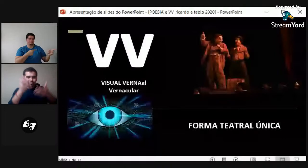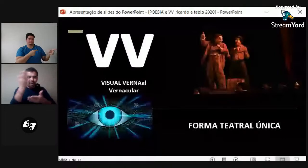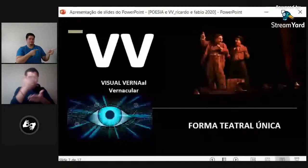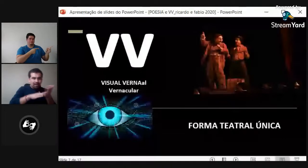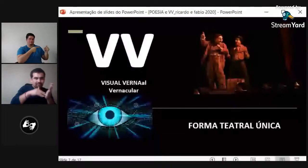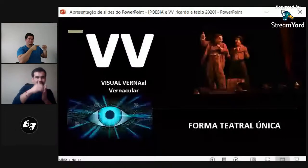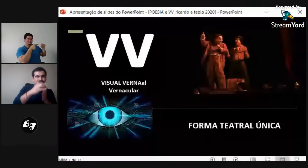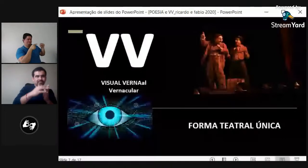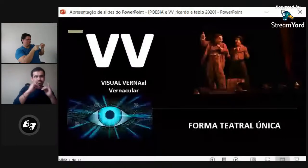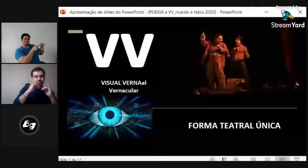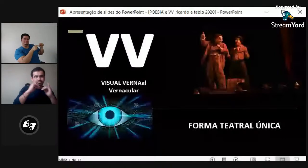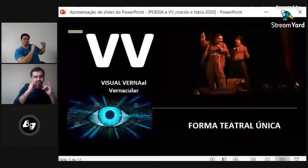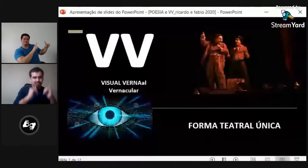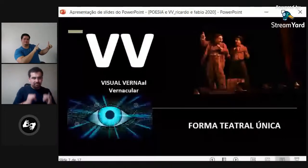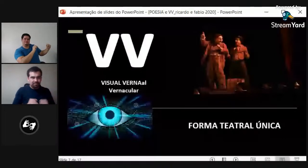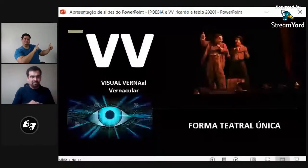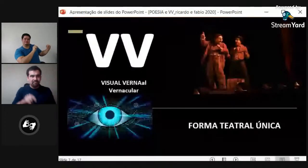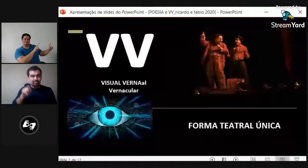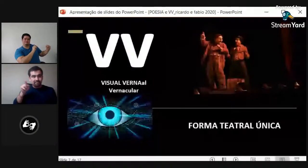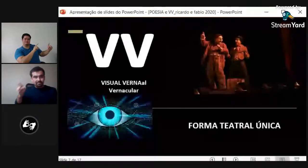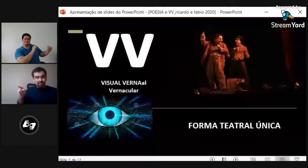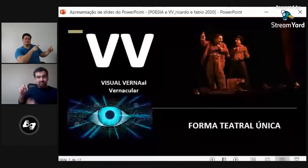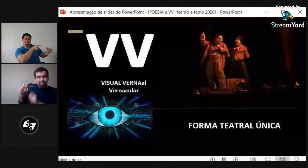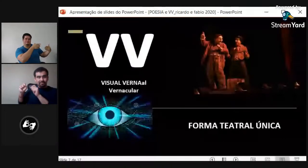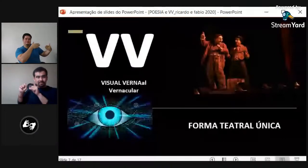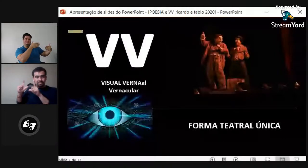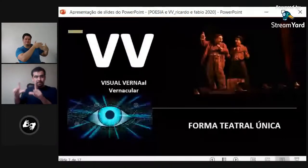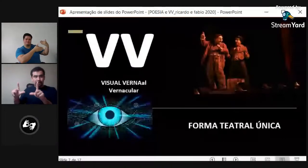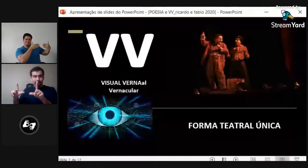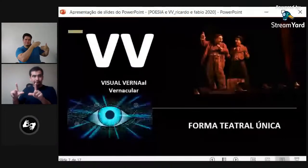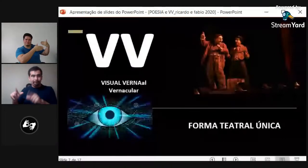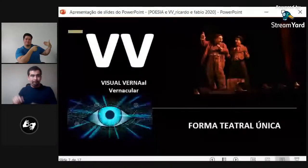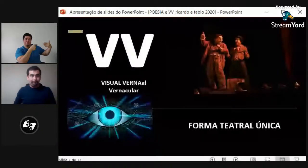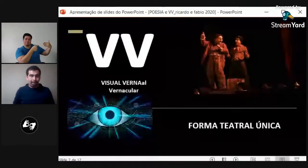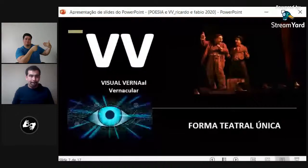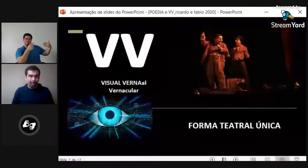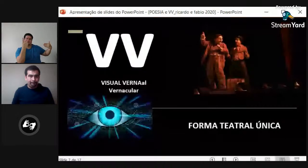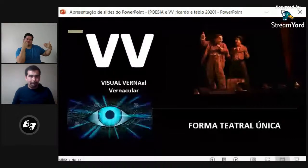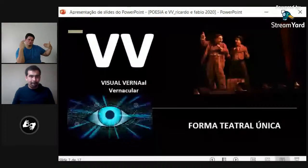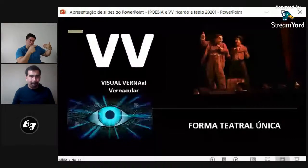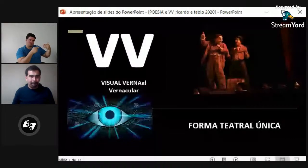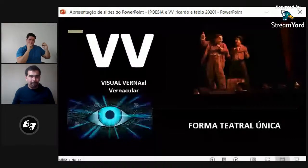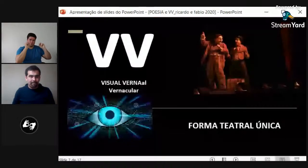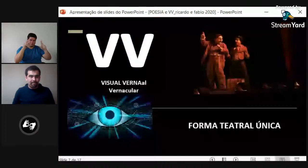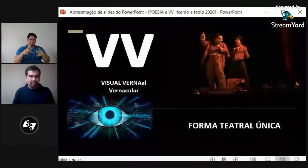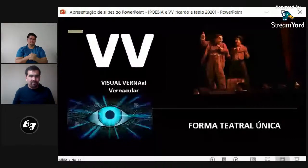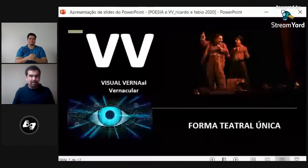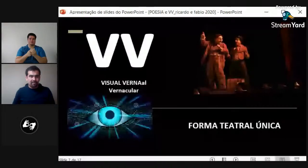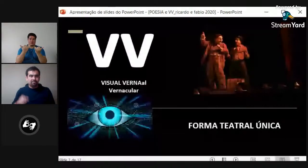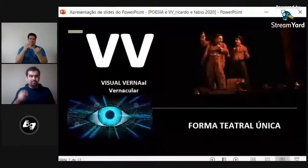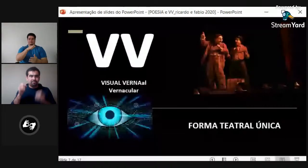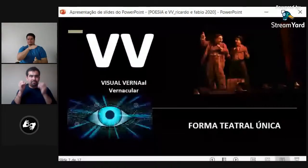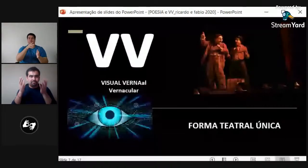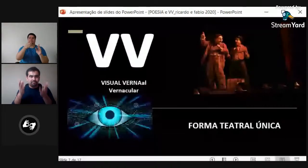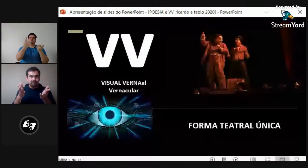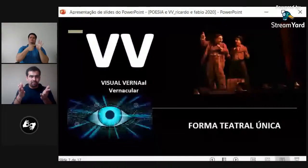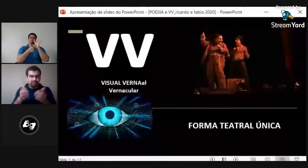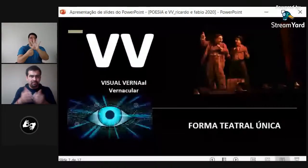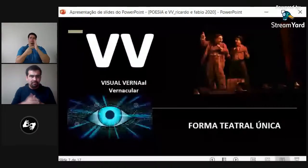No, el vernáculo visual no se refiere a expresarse en lengua de señas tal como nosotros lo conocemos. Decir mamá, papá, entre otras cosas. Sino que es de representar